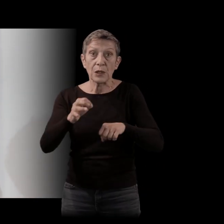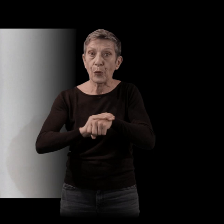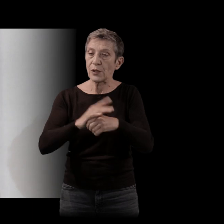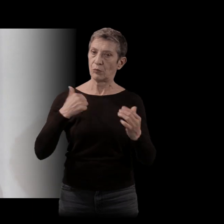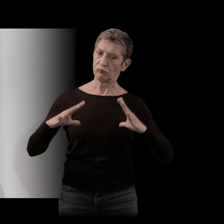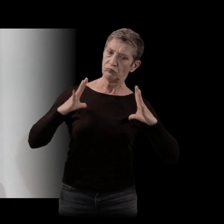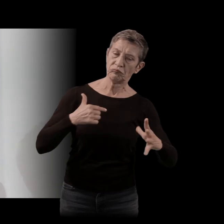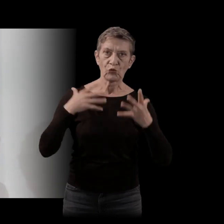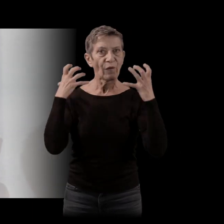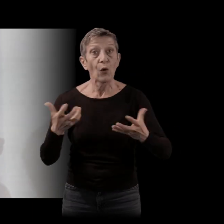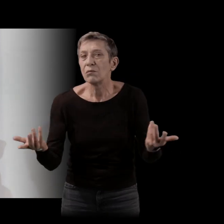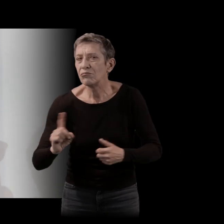au sens où je n pas un horizon.